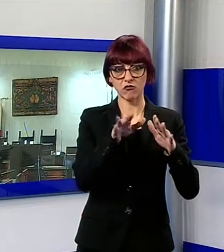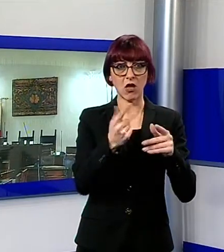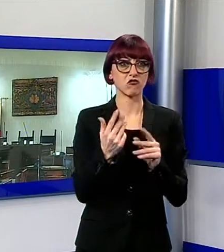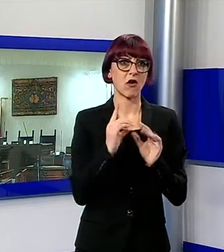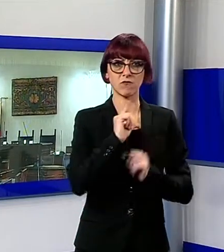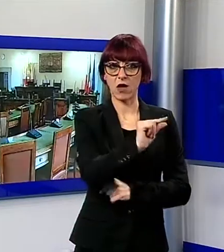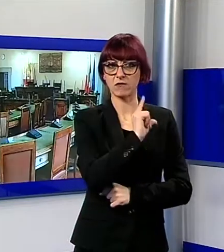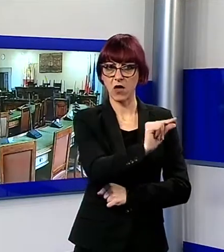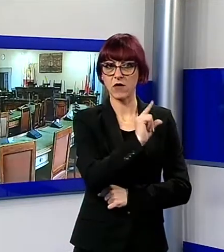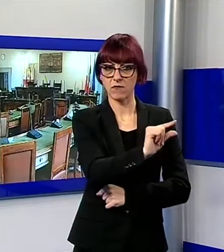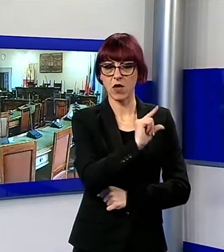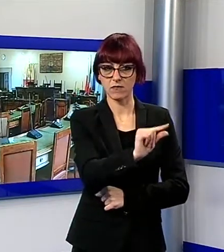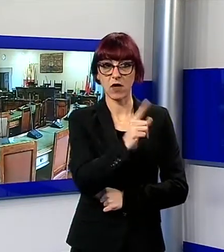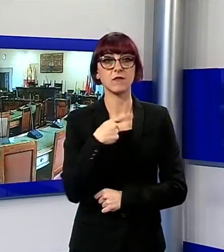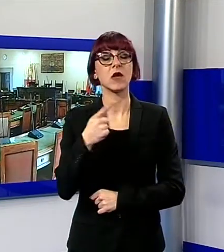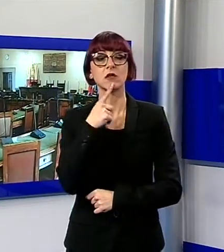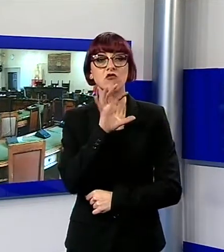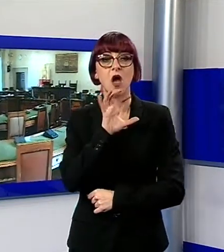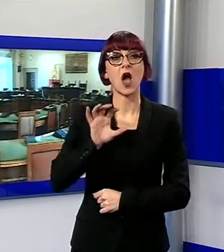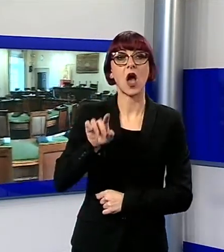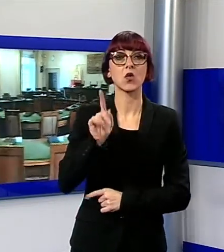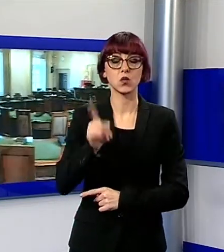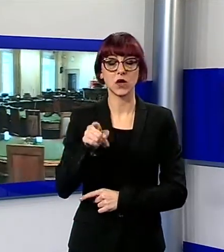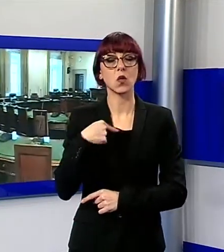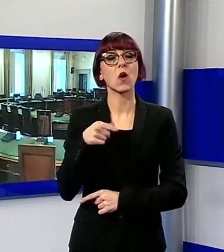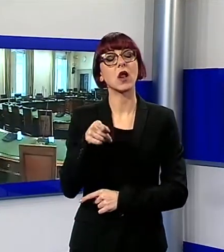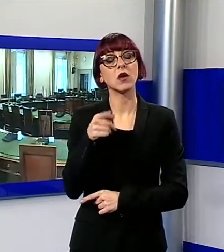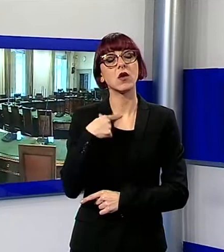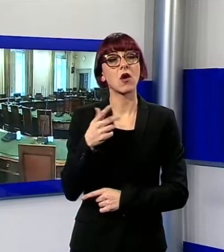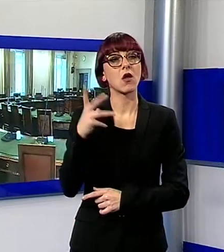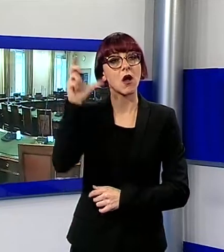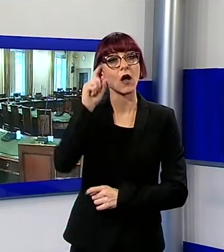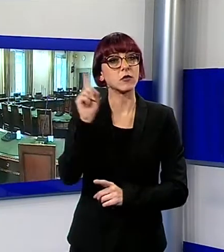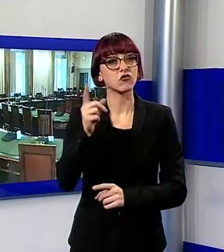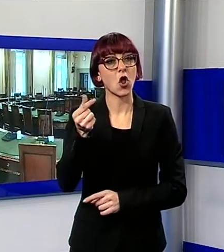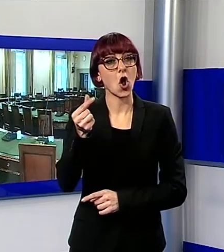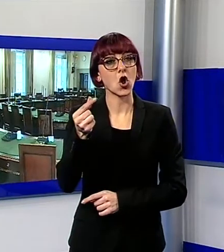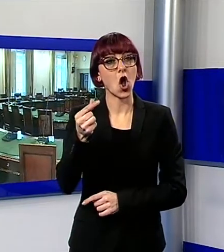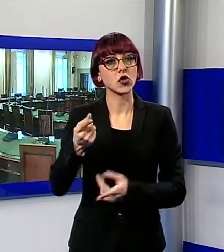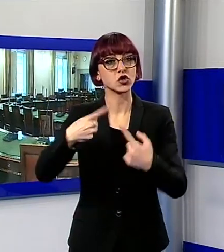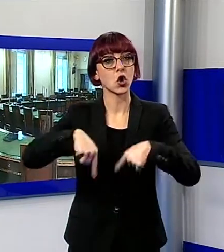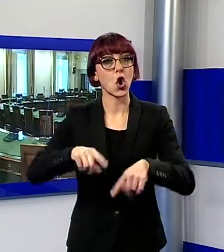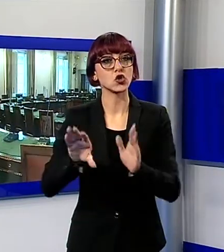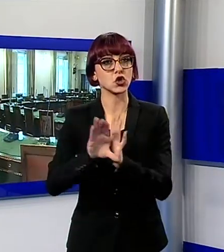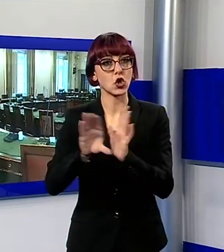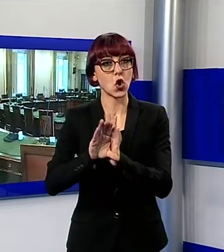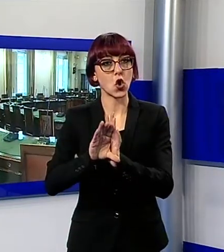passerella e che i costi di un Consiglio Comunale debbano essere giustificati da motivazioni più serie che non una richiesta